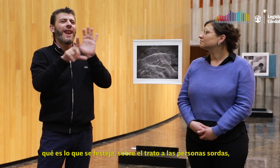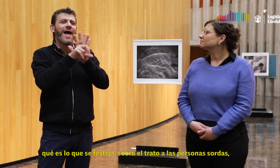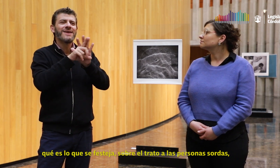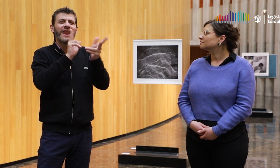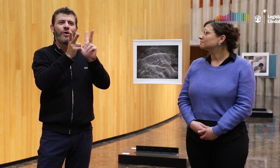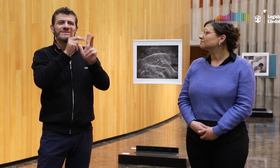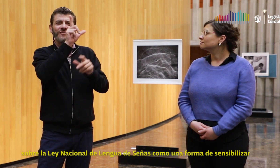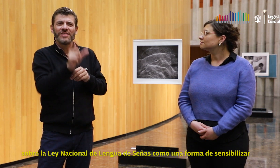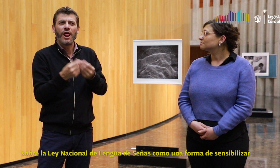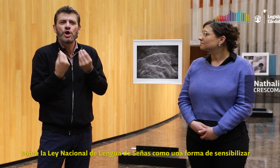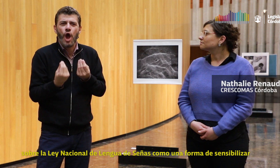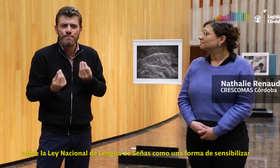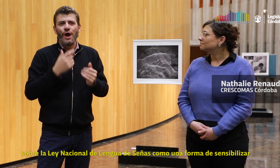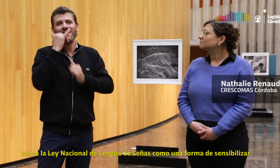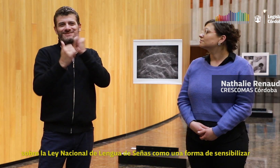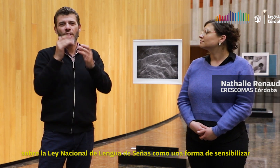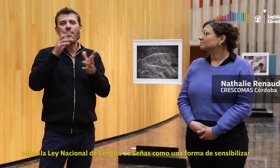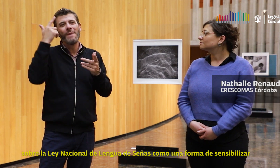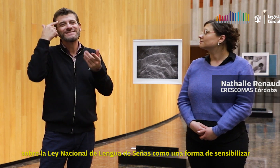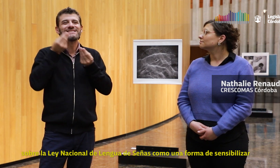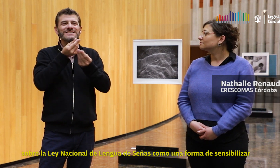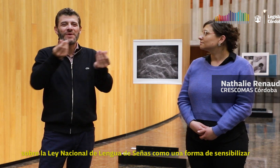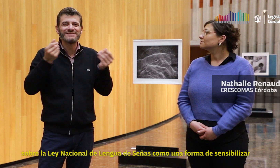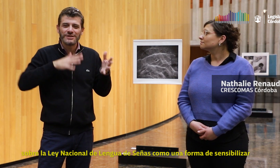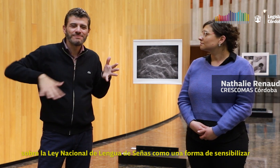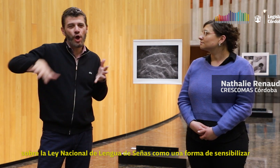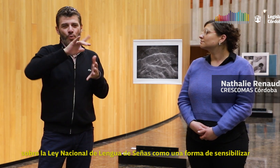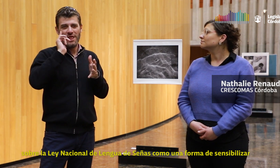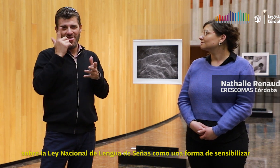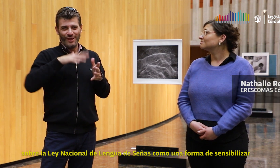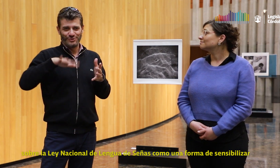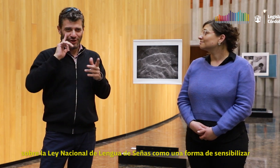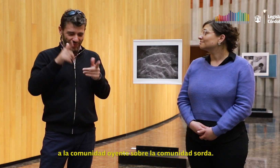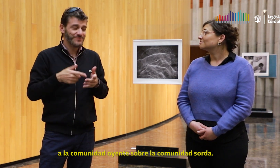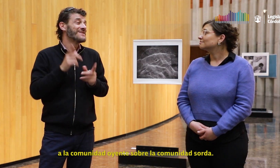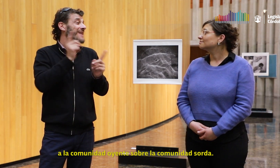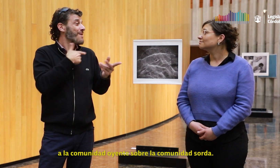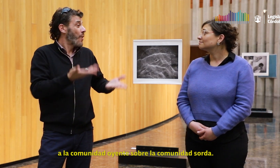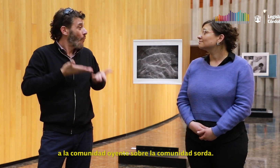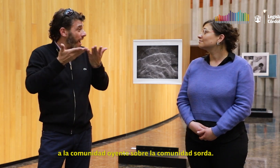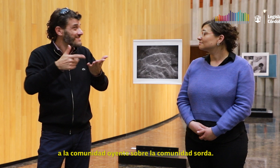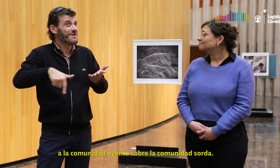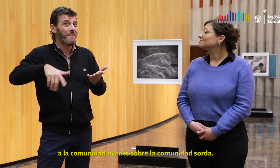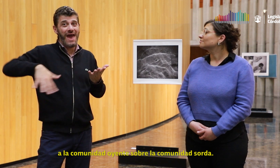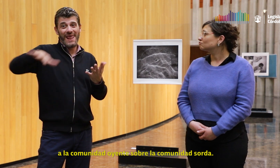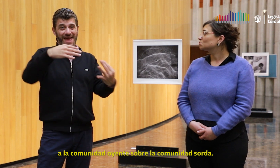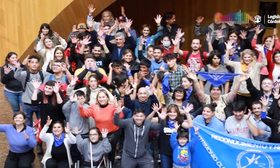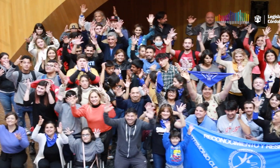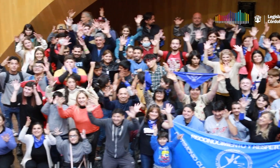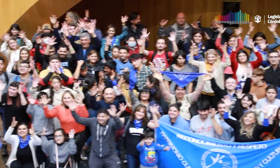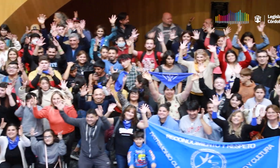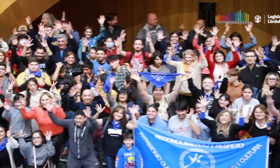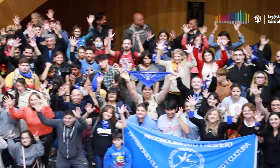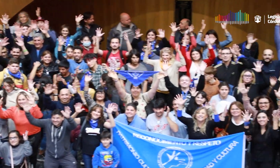sordas, sobre la ley nacional de lengua de señas, como una forma de sensibilizar a la comunidad oyente sobre la comunidad